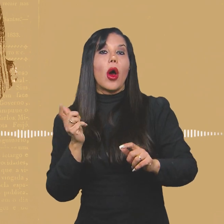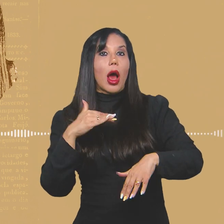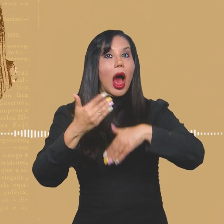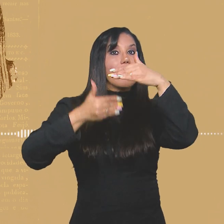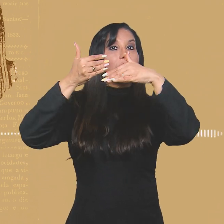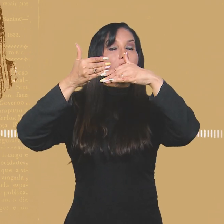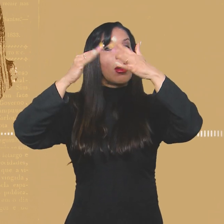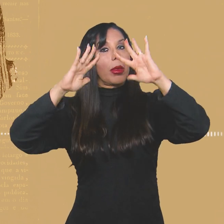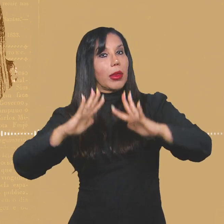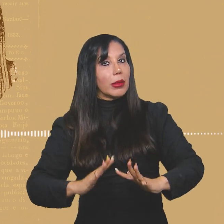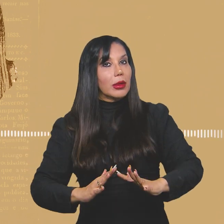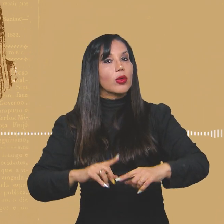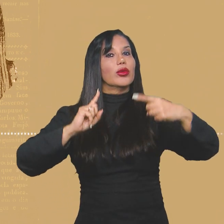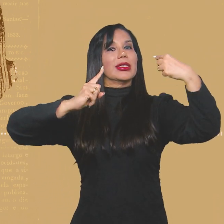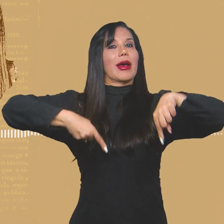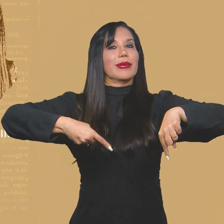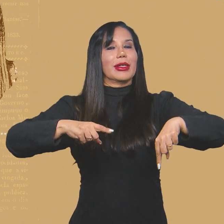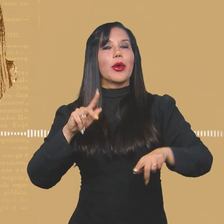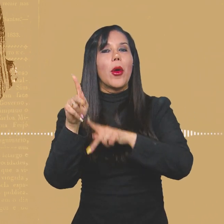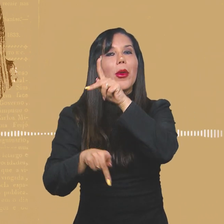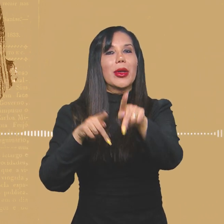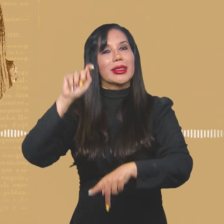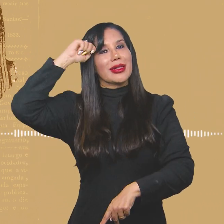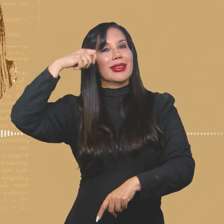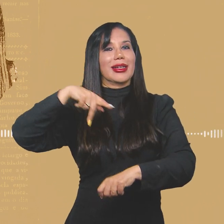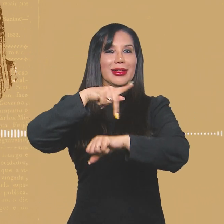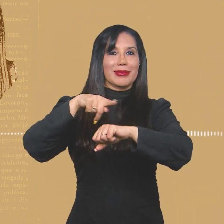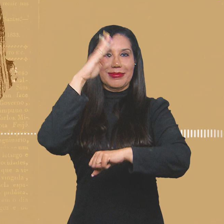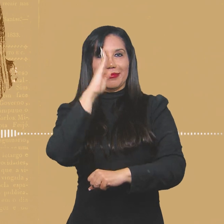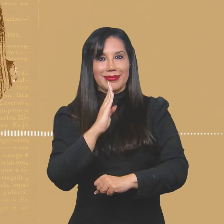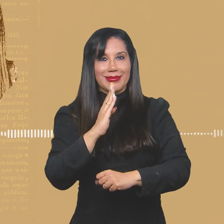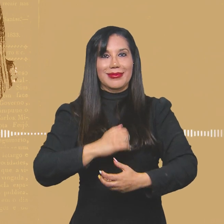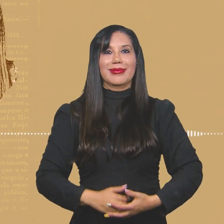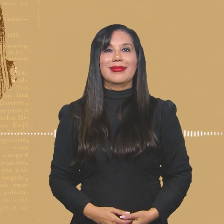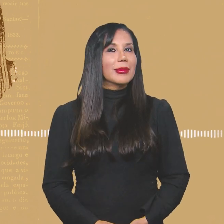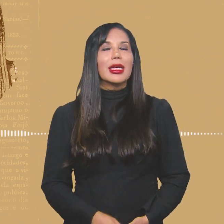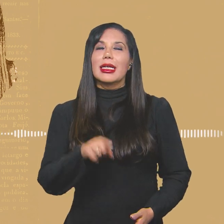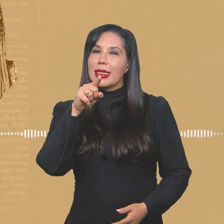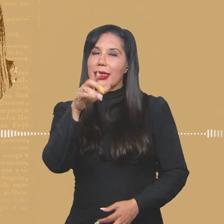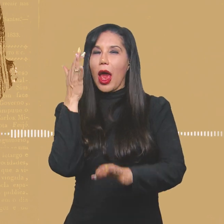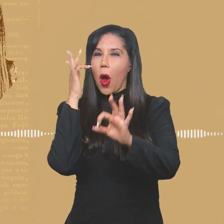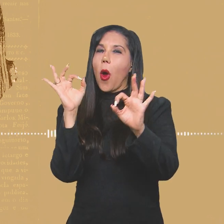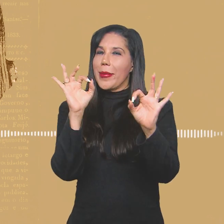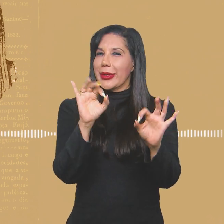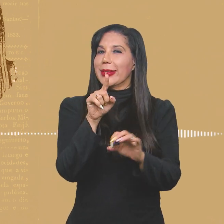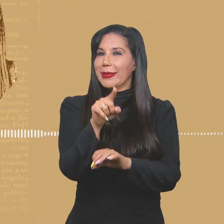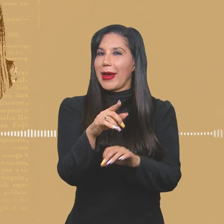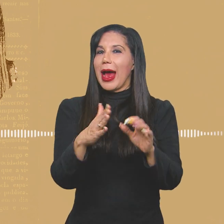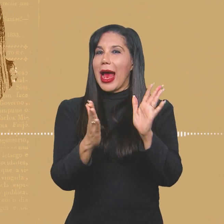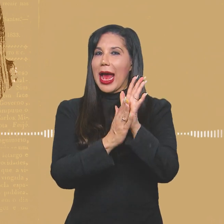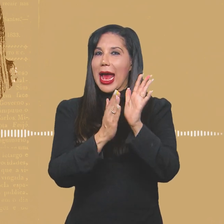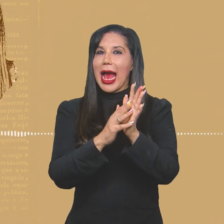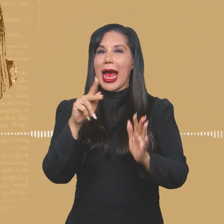avanços ou retrocessos nos desafios enfrentados pela população negra no país. Se tu observares as